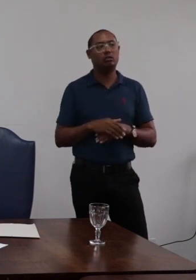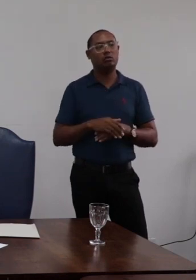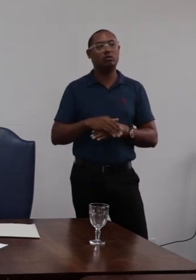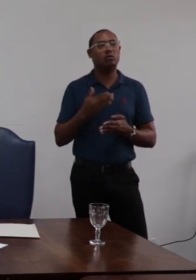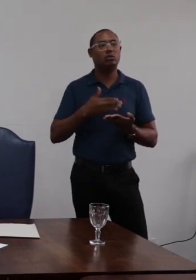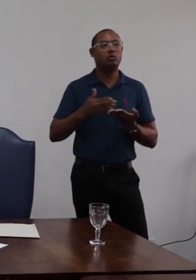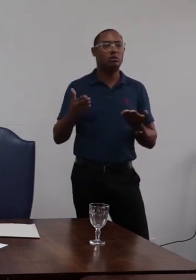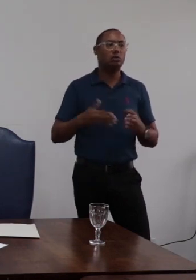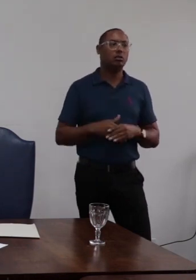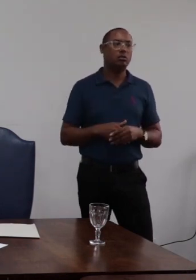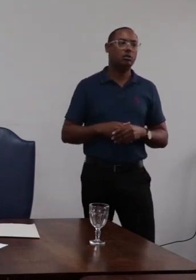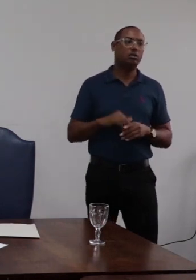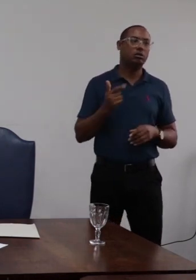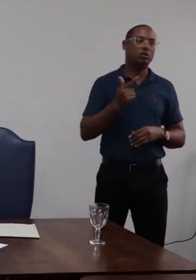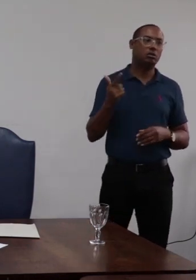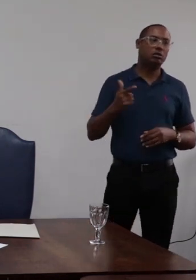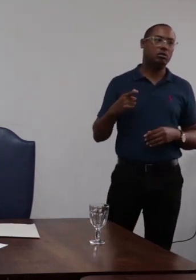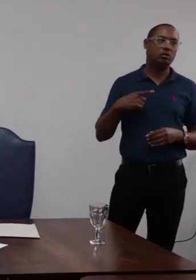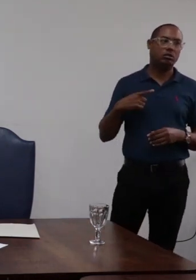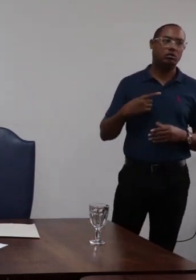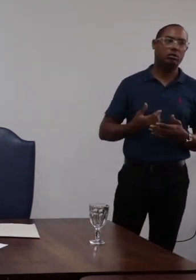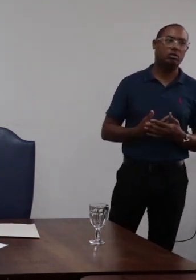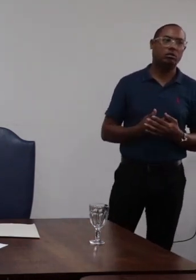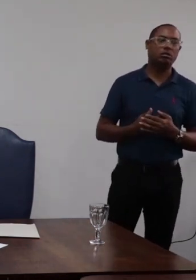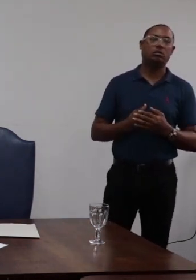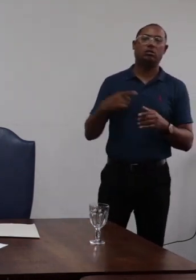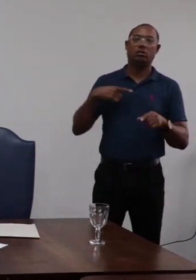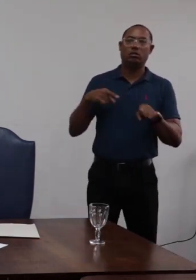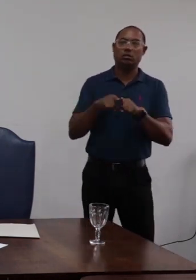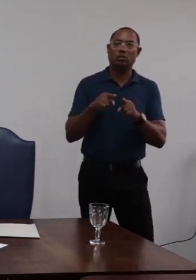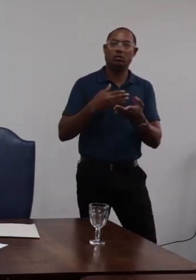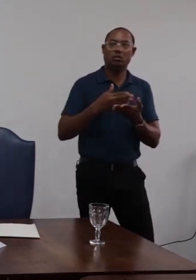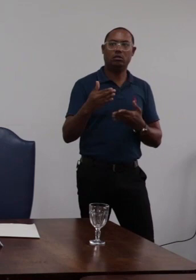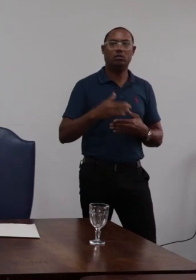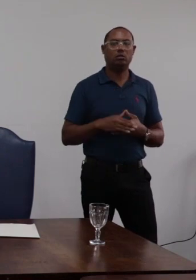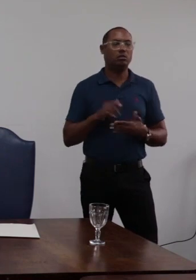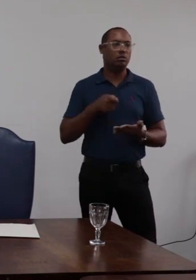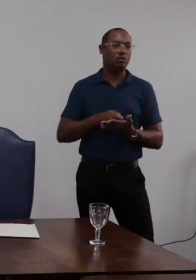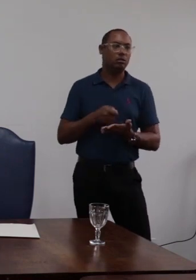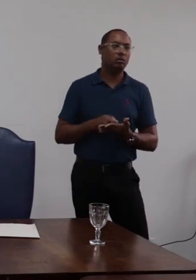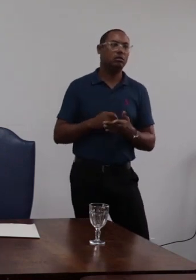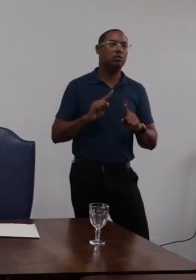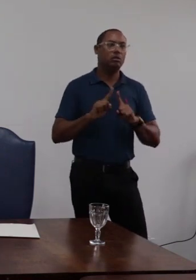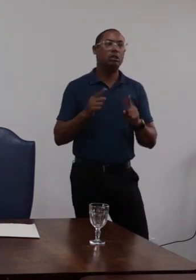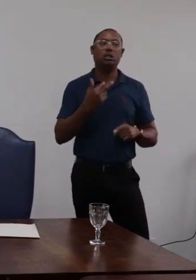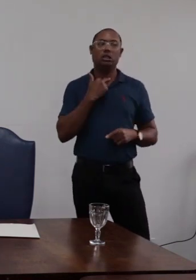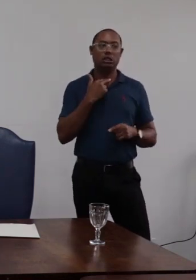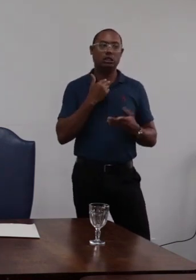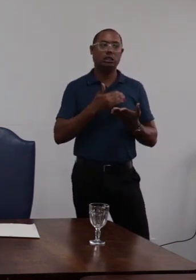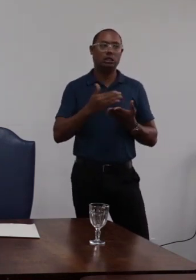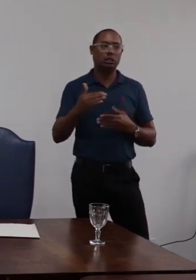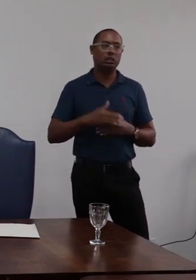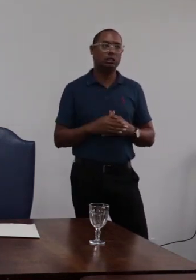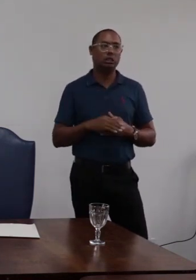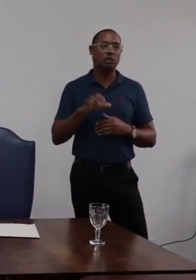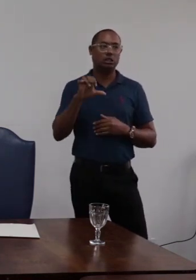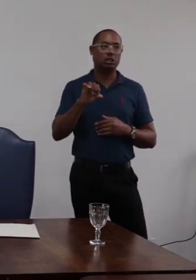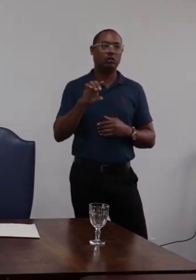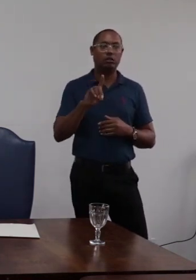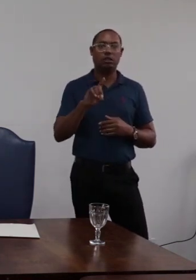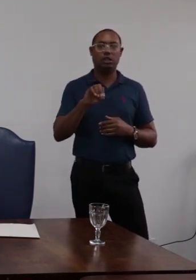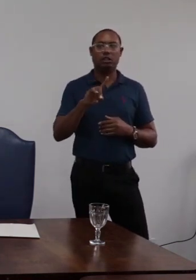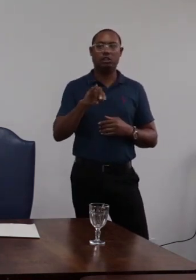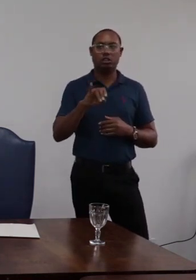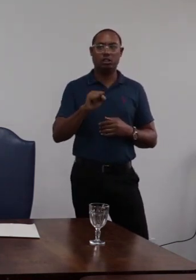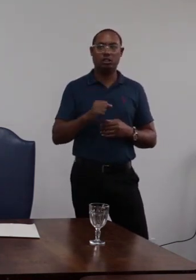que não tipifiquem infração sujeita a penalidade de demissão não podendo exceder de 90 dias